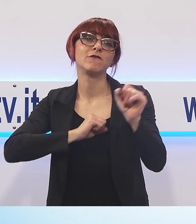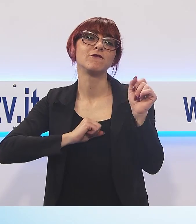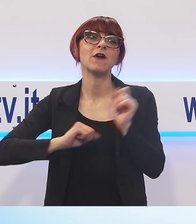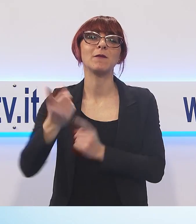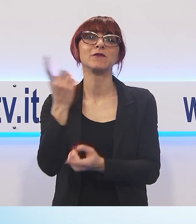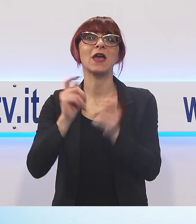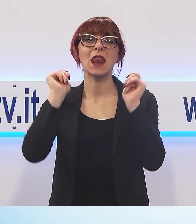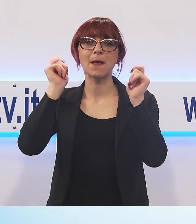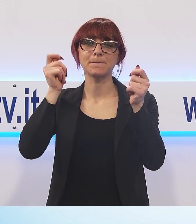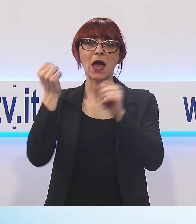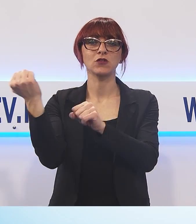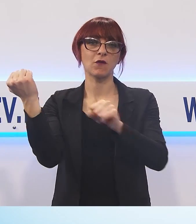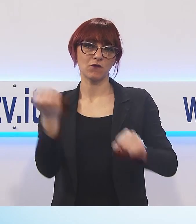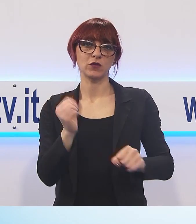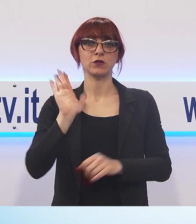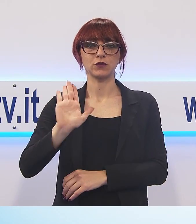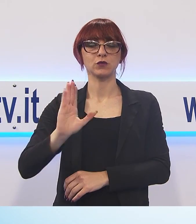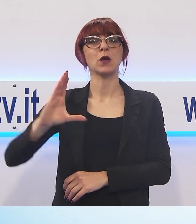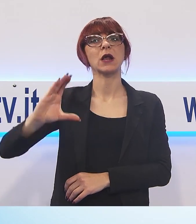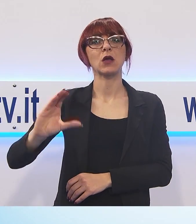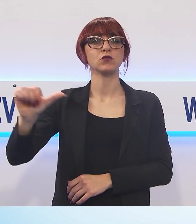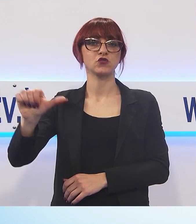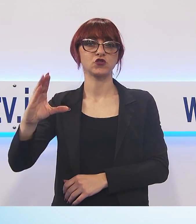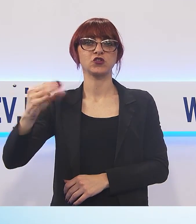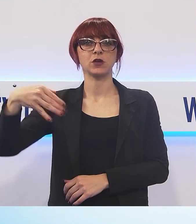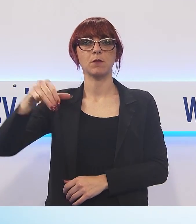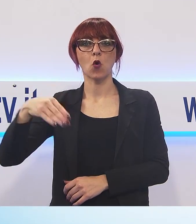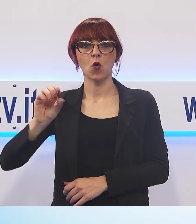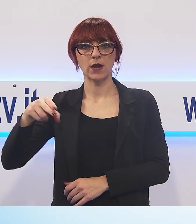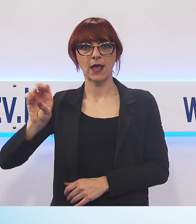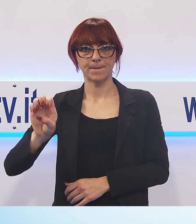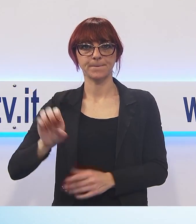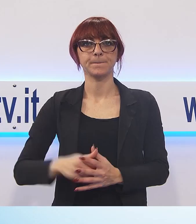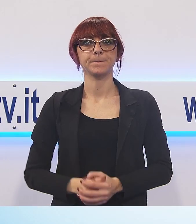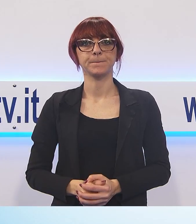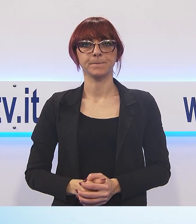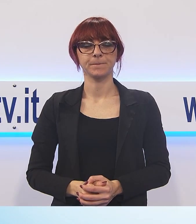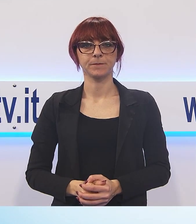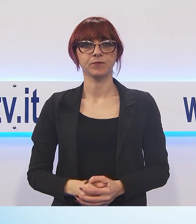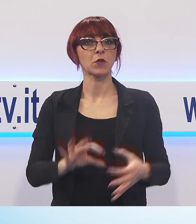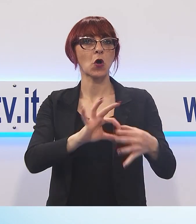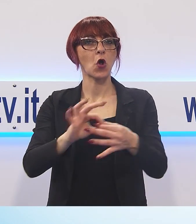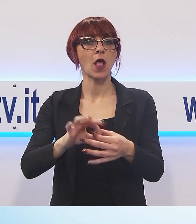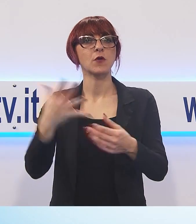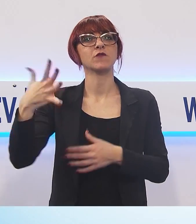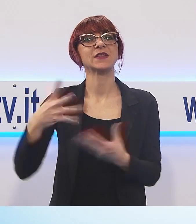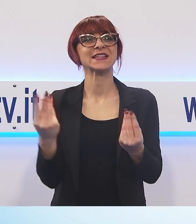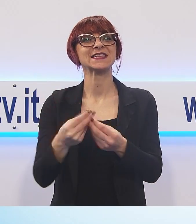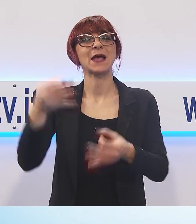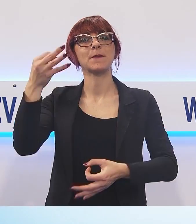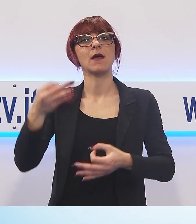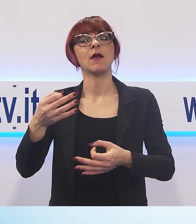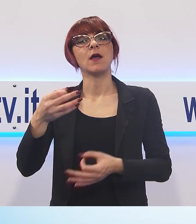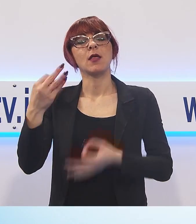da Claudio Scimone, che ne è stato direttore per tutta la vita. Dopo la riuscita collaborazione con il Teatro del Giglio, spiega il